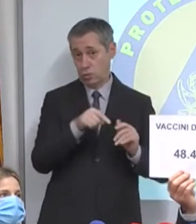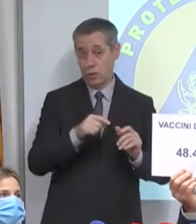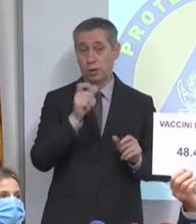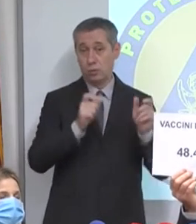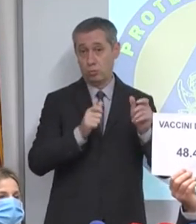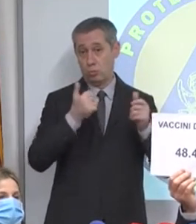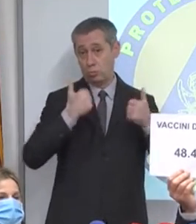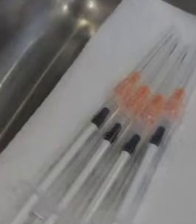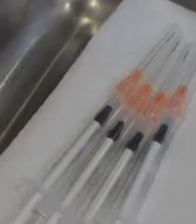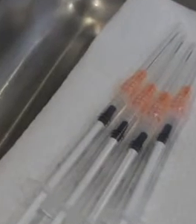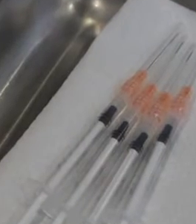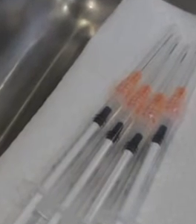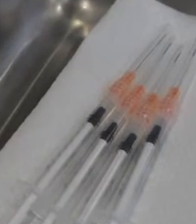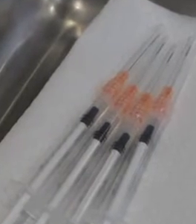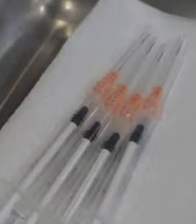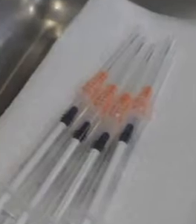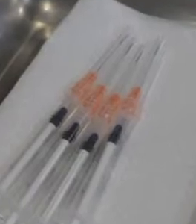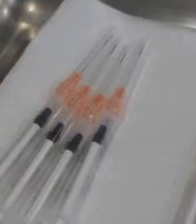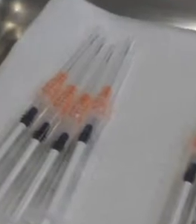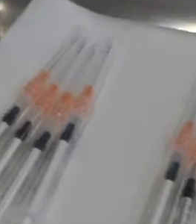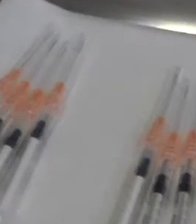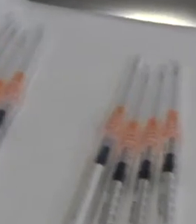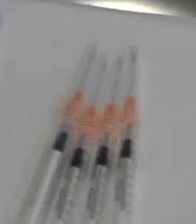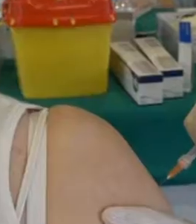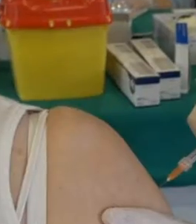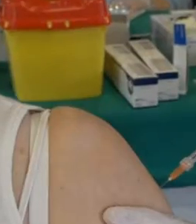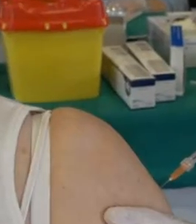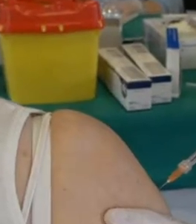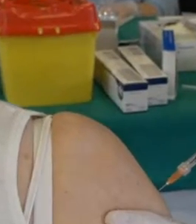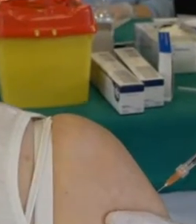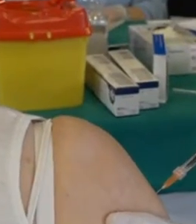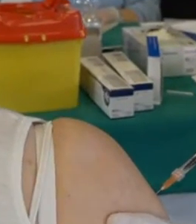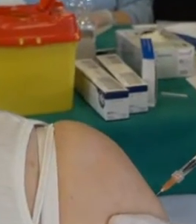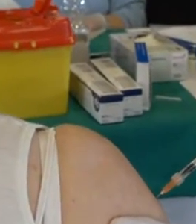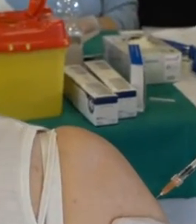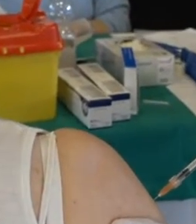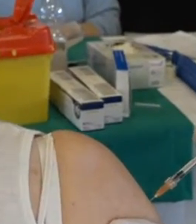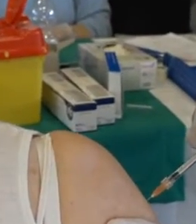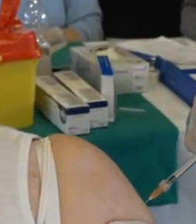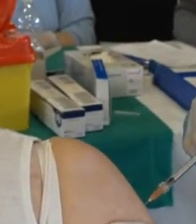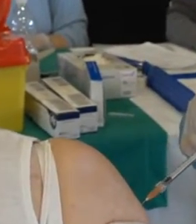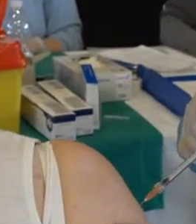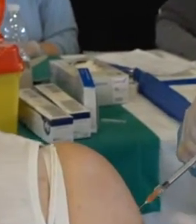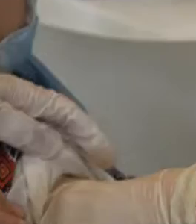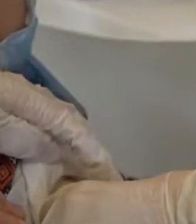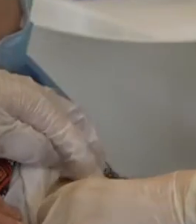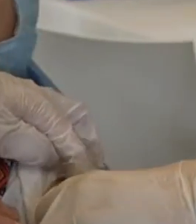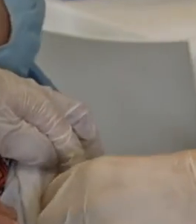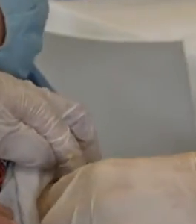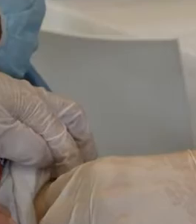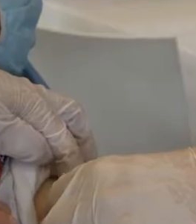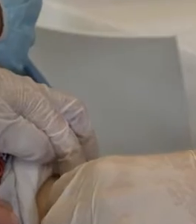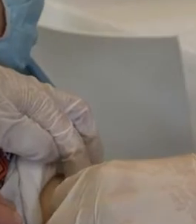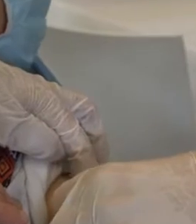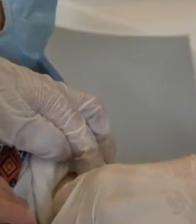dosi somministrate in 24 ore in Veneto, a dimostrare come la campagna vaccinale stia accelerando forte anche delle forniture. 150.000